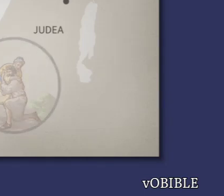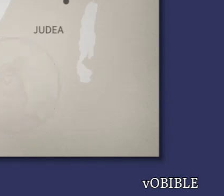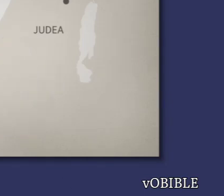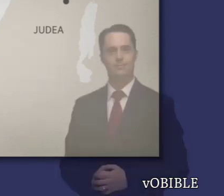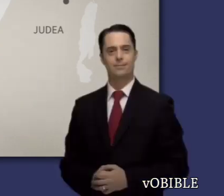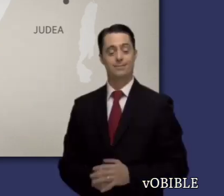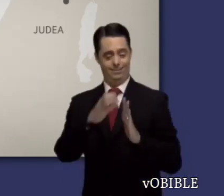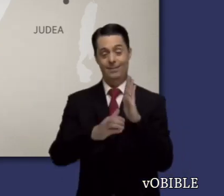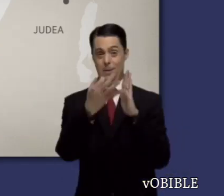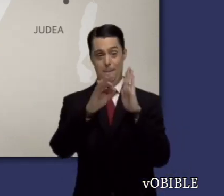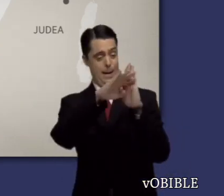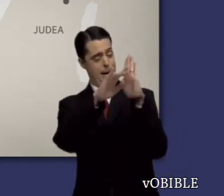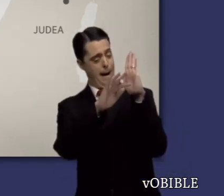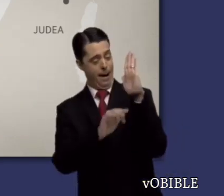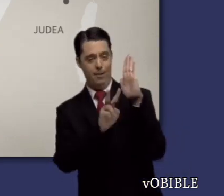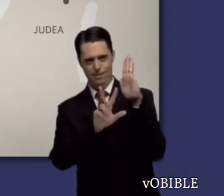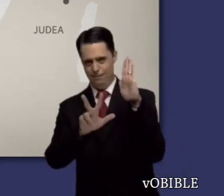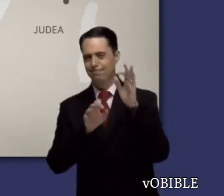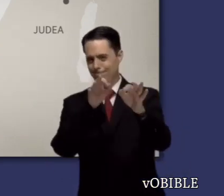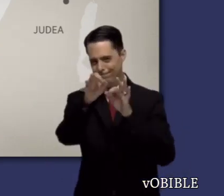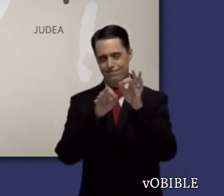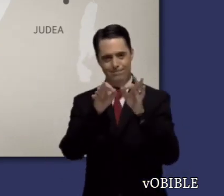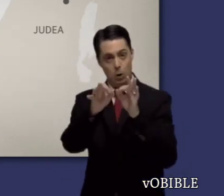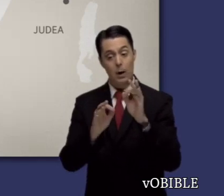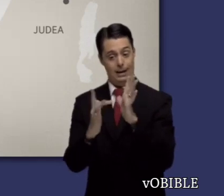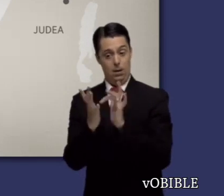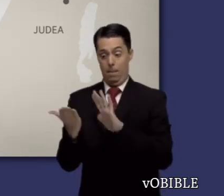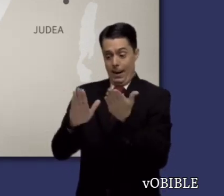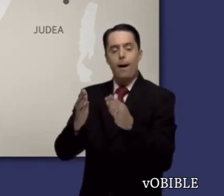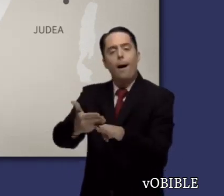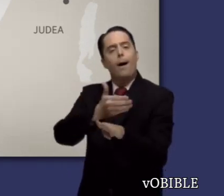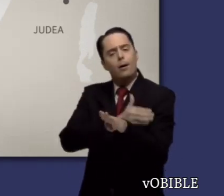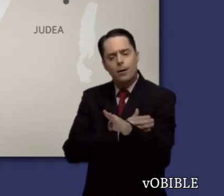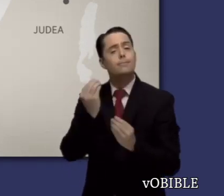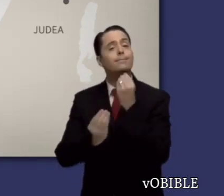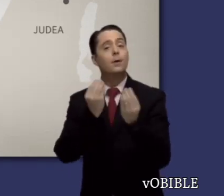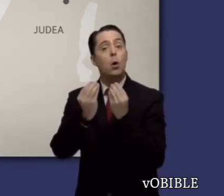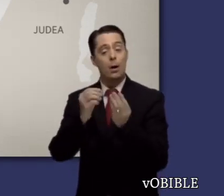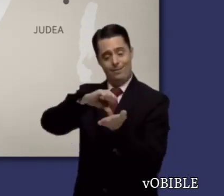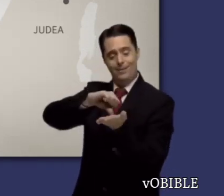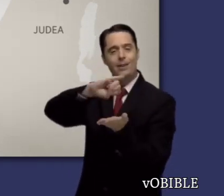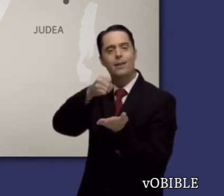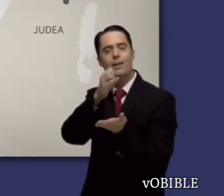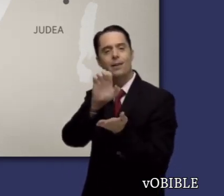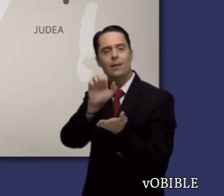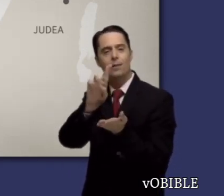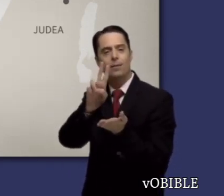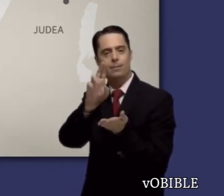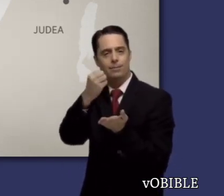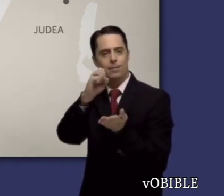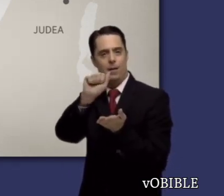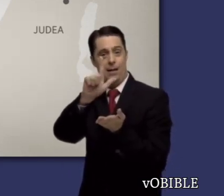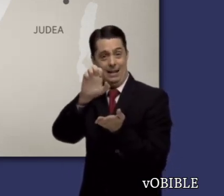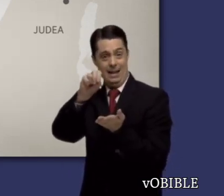Desde la mitad del capítulo 19 hasta el final del 23, se narran los últimos días del ministerio de Jesús en Jerusalén